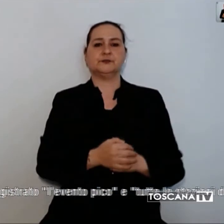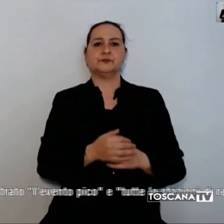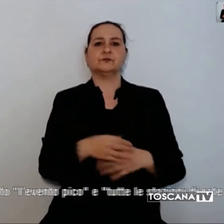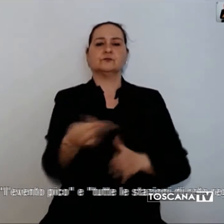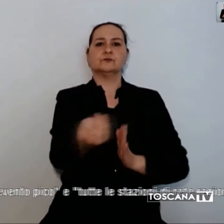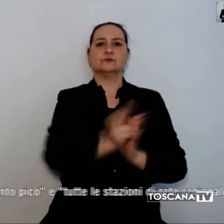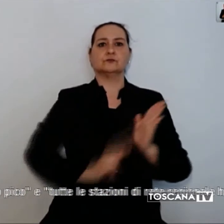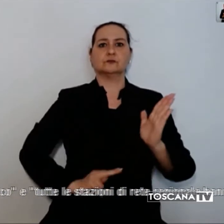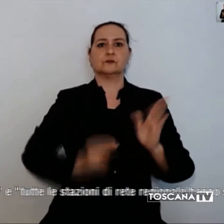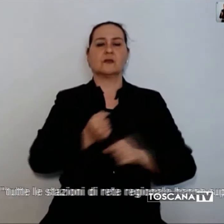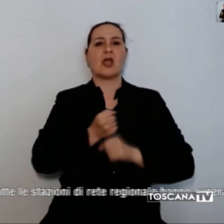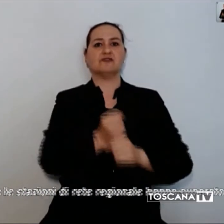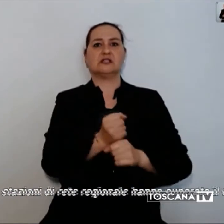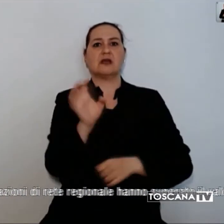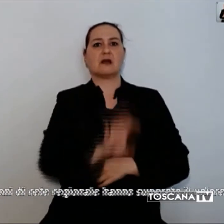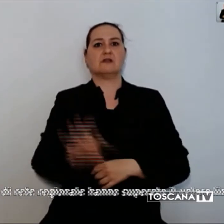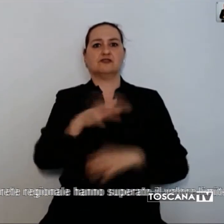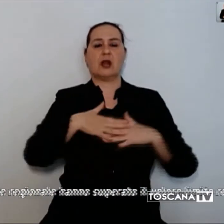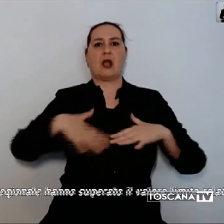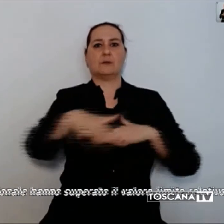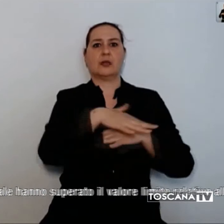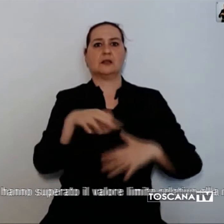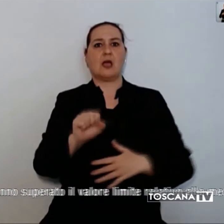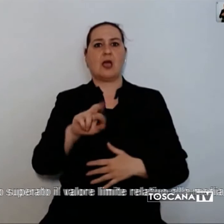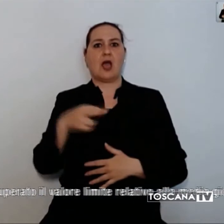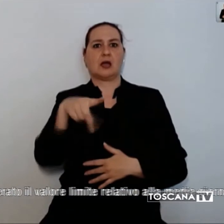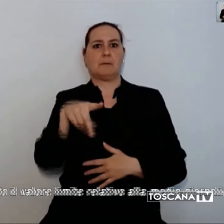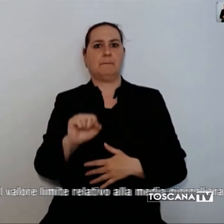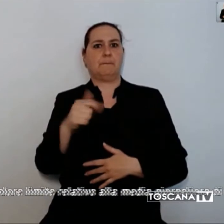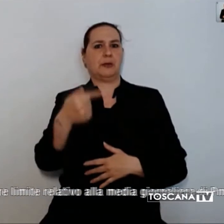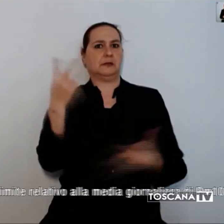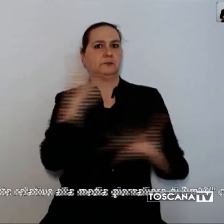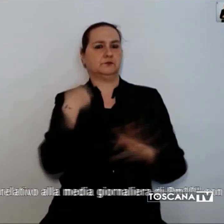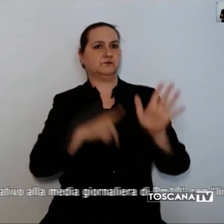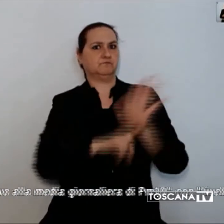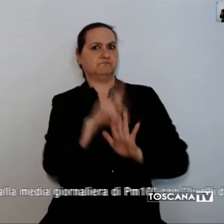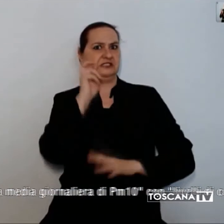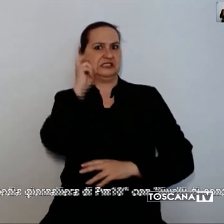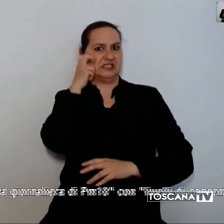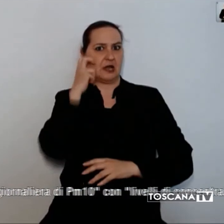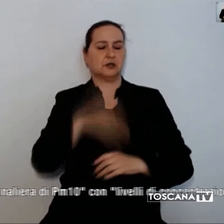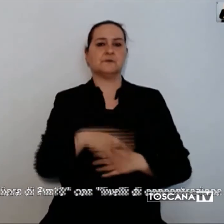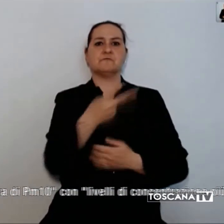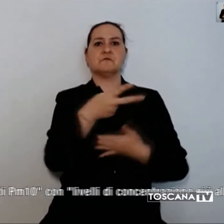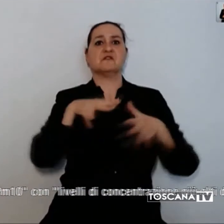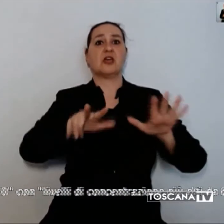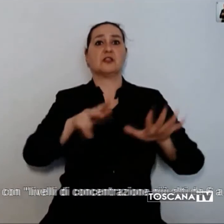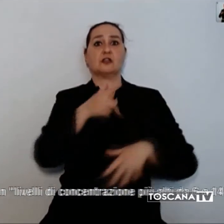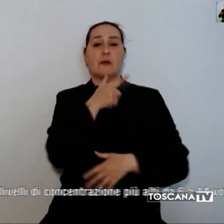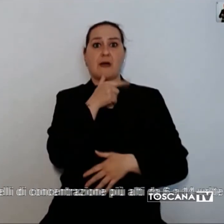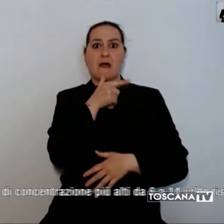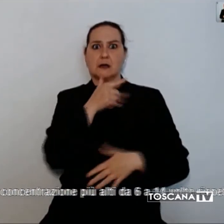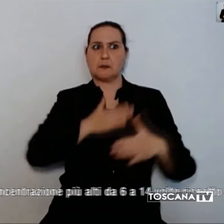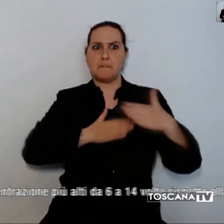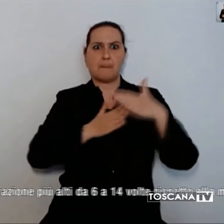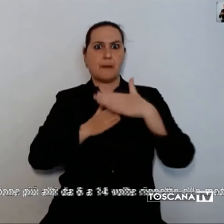'ambiente, l'ARPAT, che parla di valori anomali. Il 28 marzo si è registrato l'evento picco e tutte le stazioni di